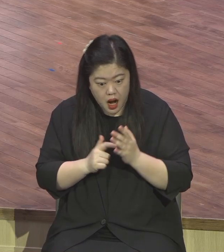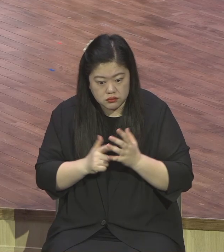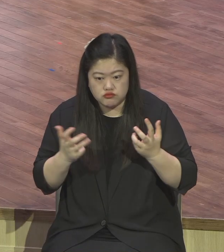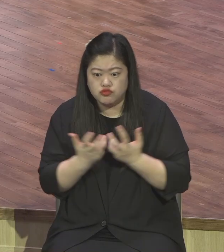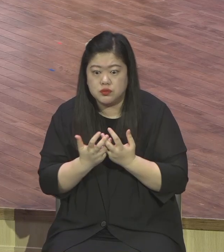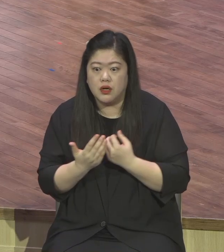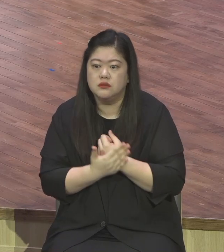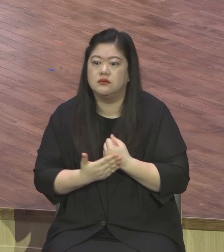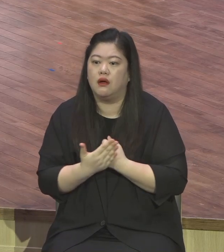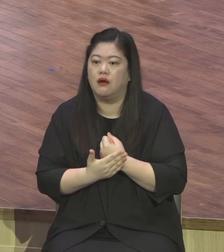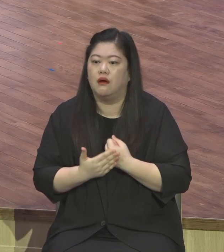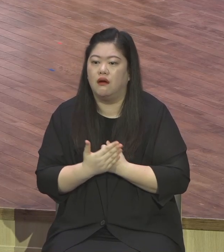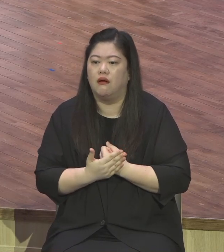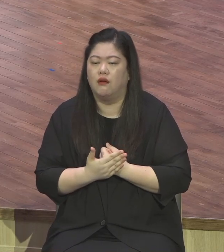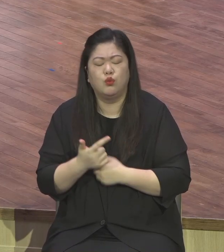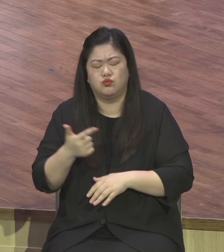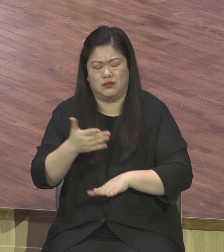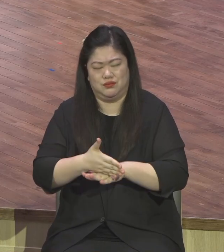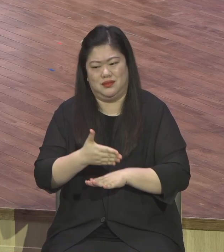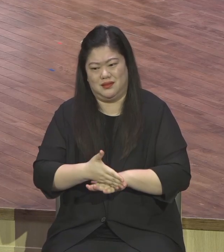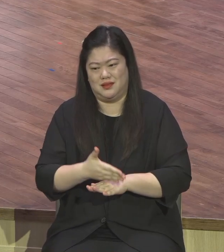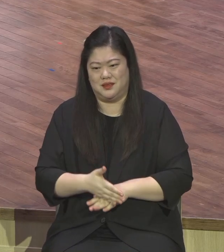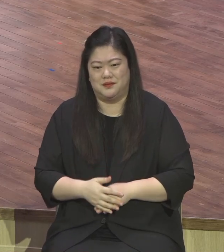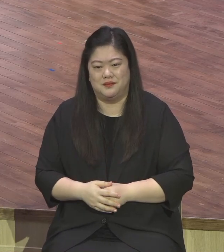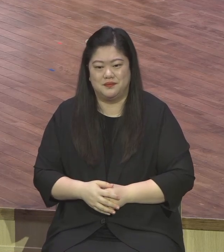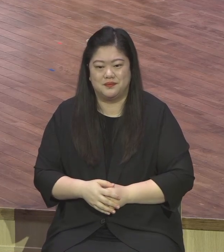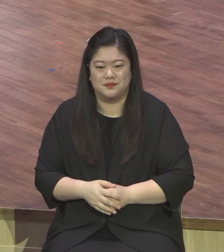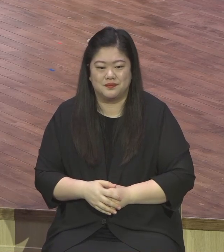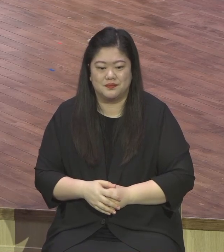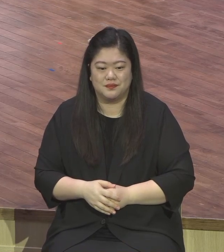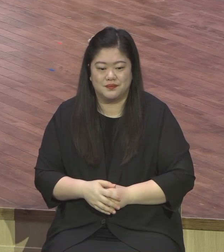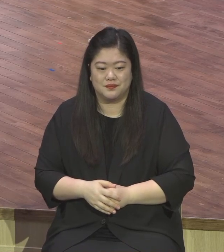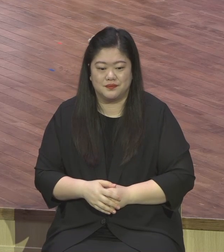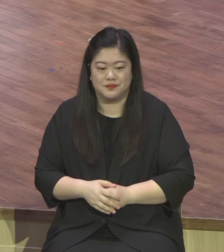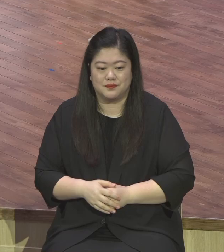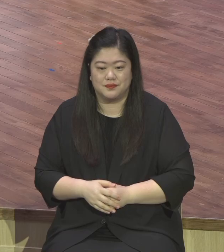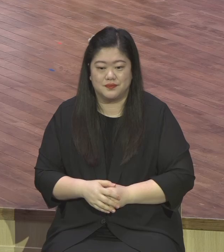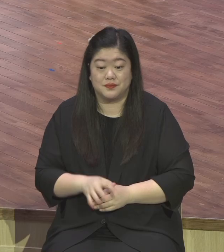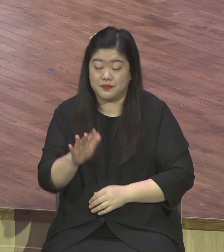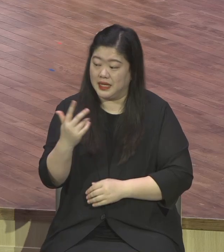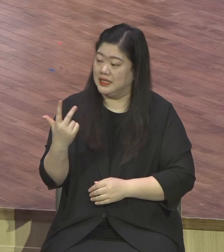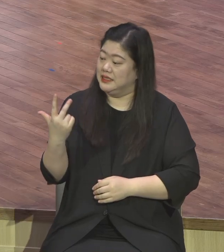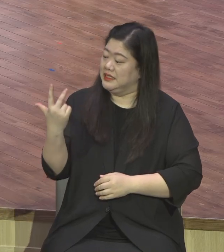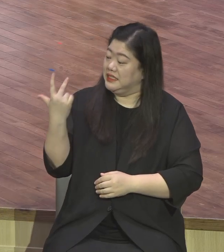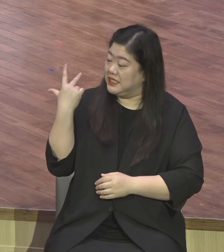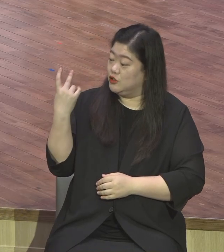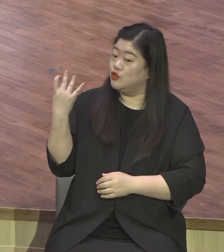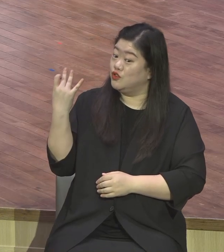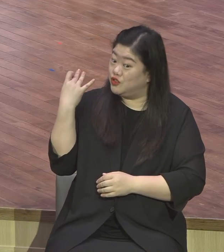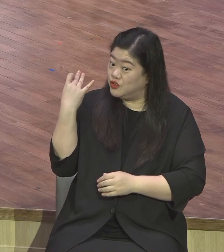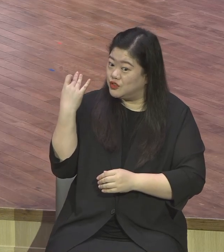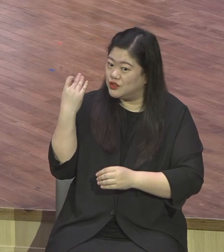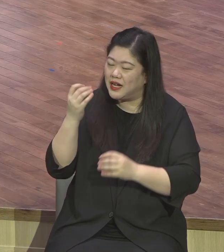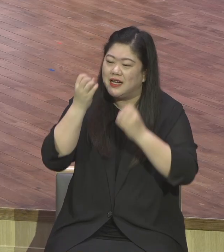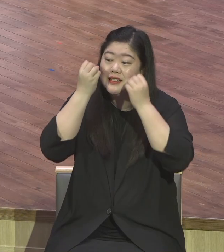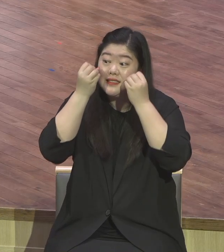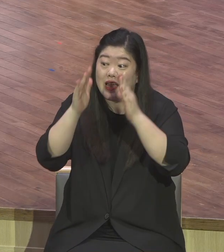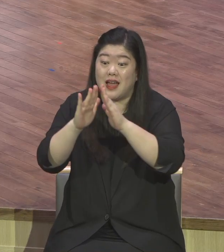지난 2주간은 새생님의 초청 주일이라 거기에 맞는 본문을 선택했고 이번 주일부터는 다시